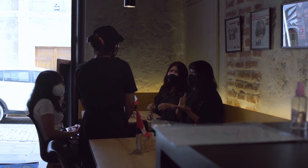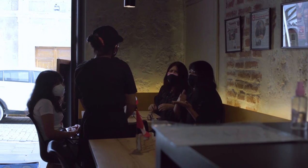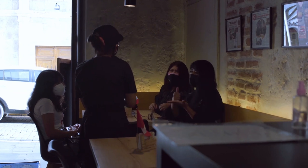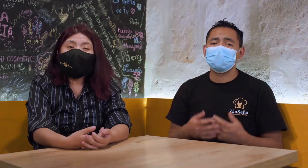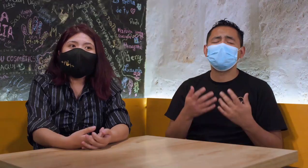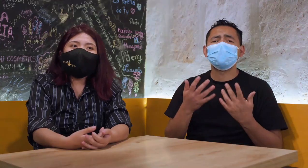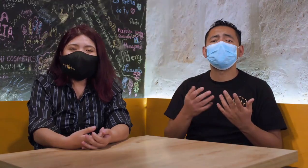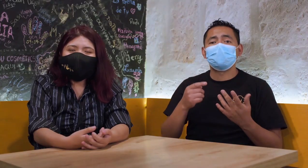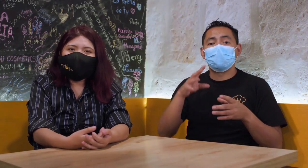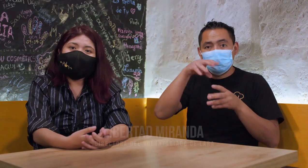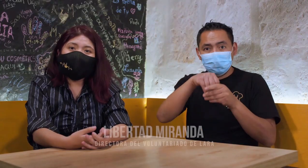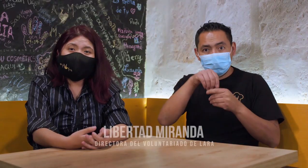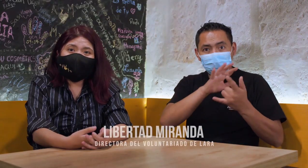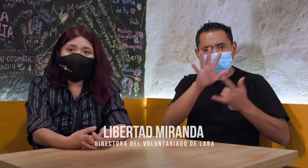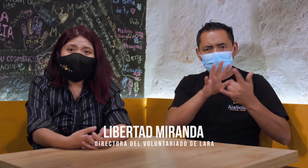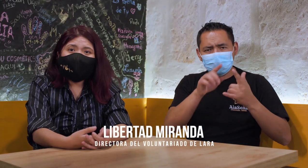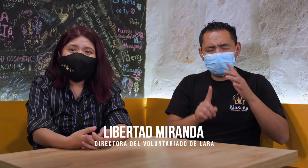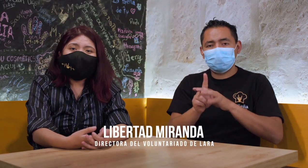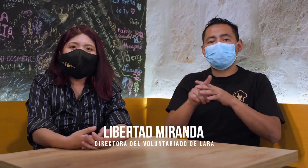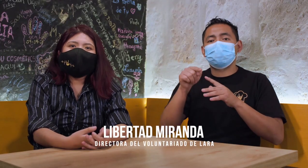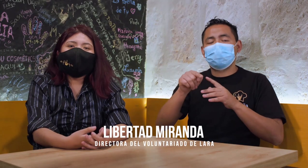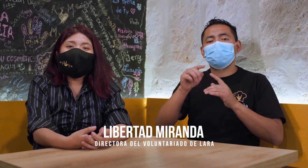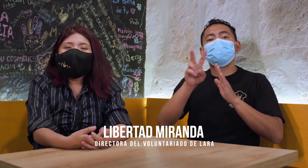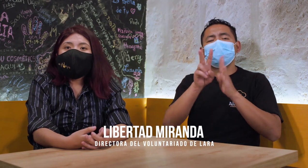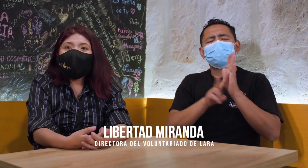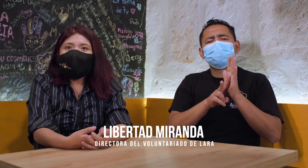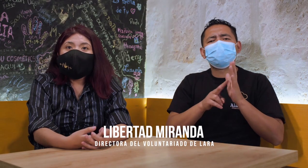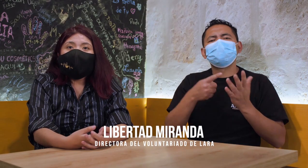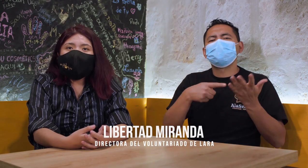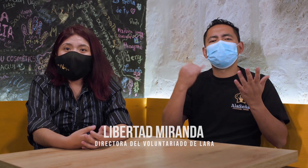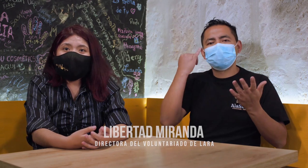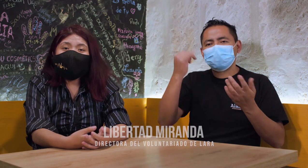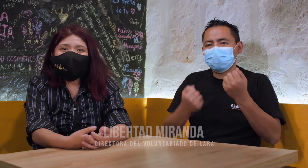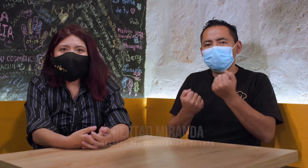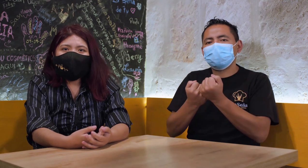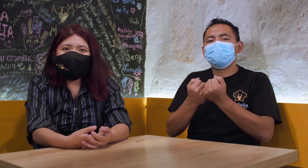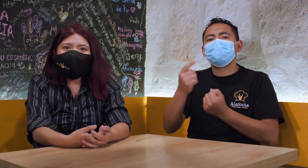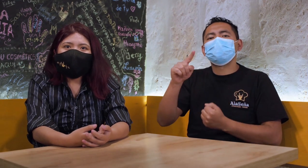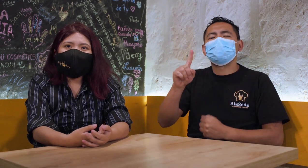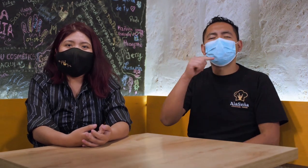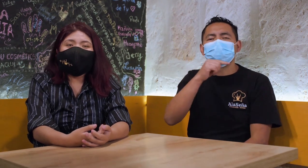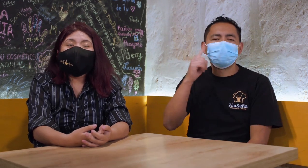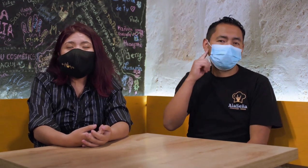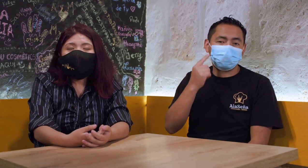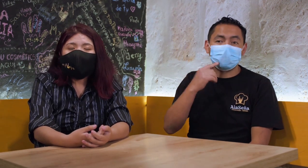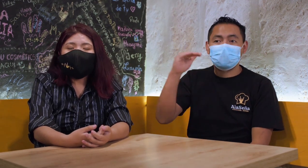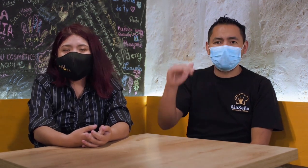Dentro de Lara nace el voluntariado con la idea de apoyar a una niña sorda que hacía clases en Lara.